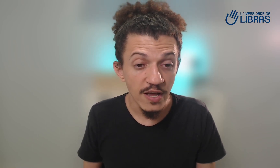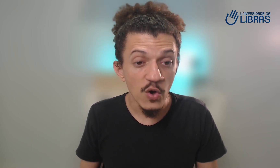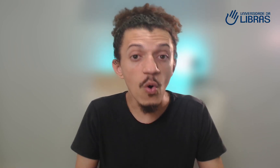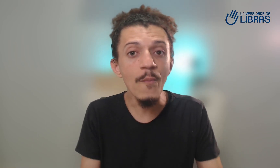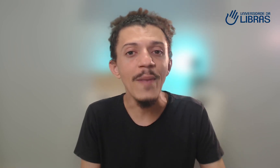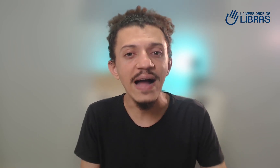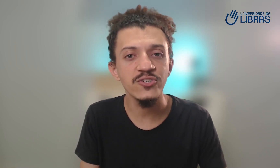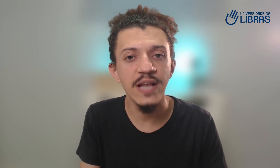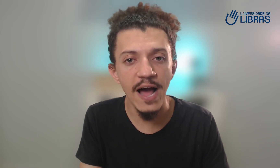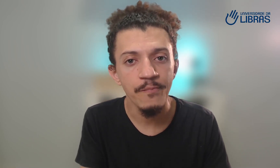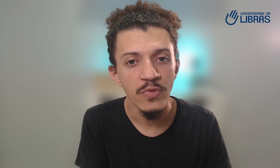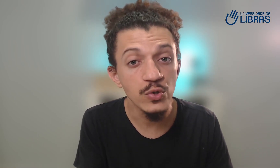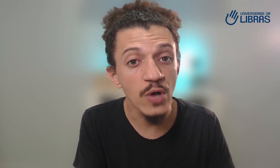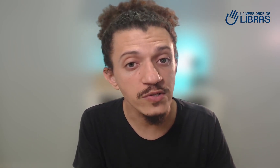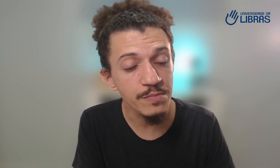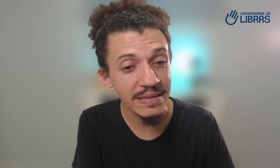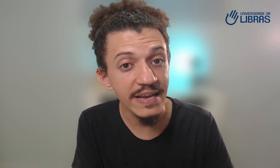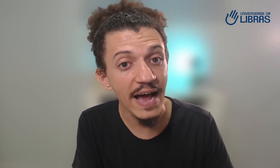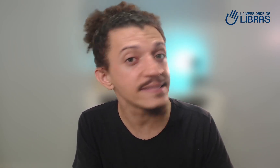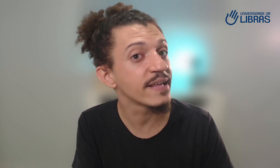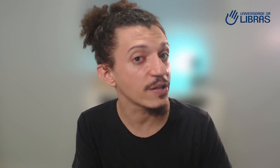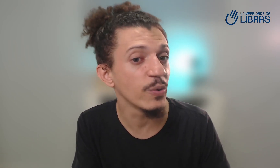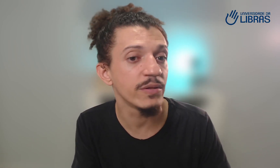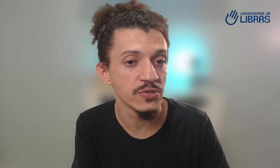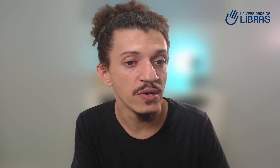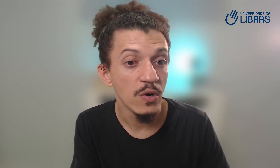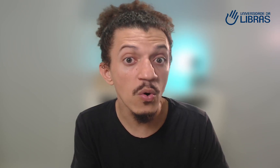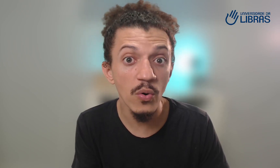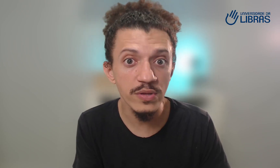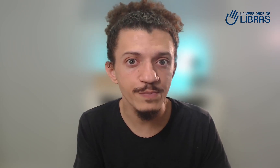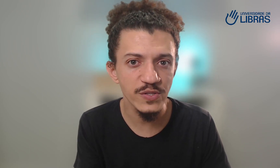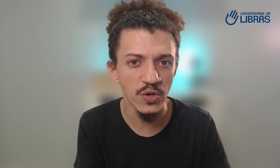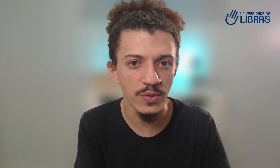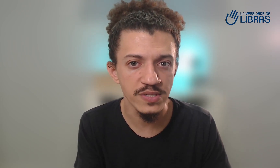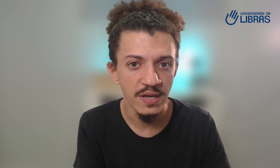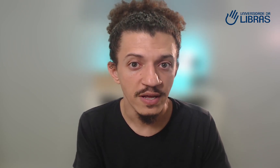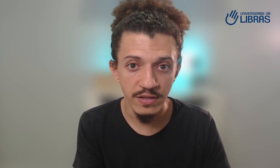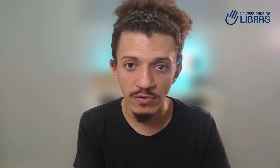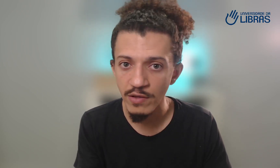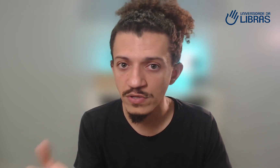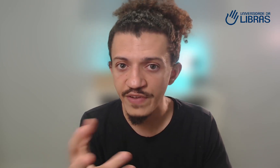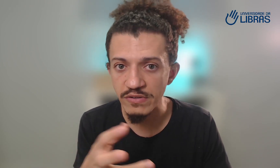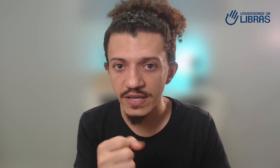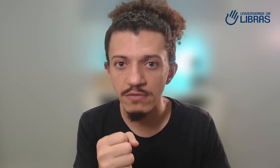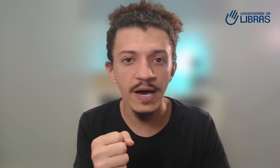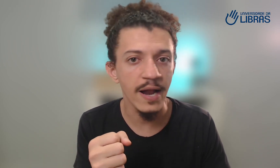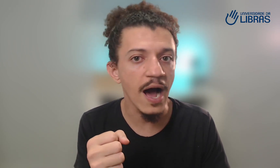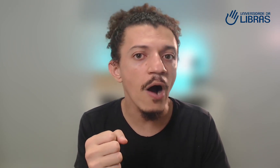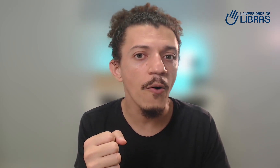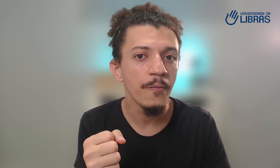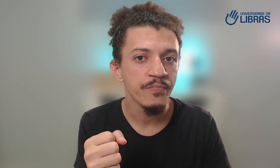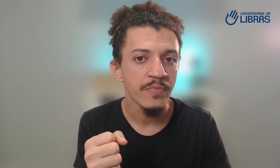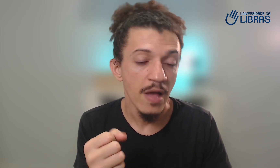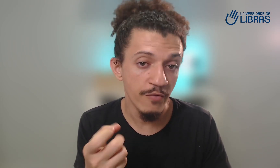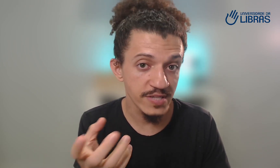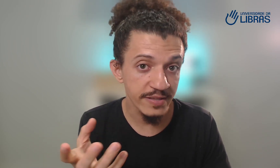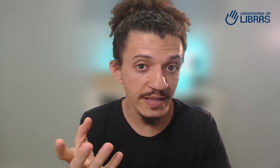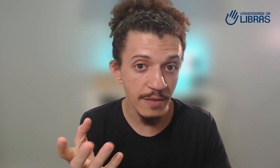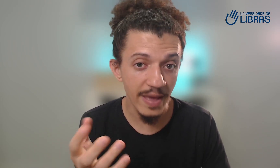compartilhar os nossos materiais gratuitos com outras pessoas então tem os vídeos aqui do canal você tem também